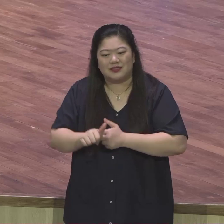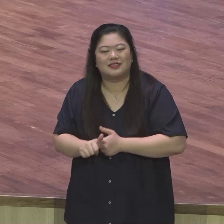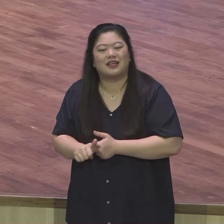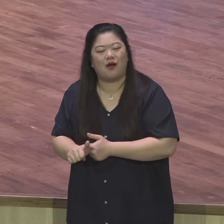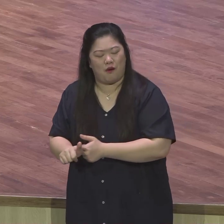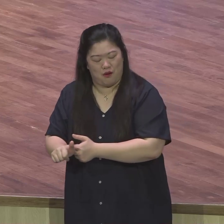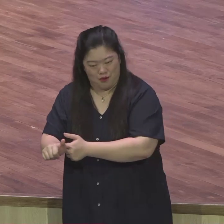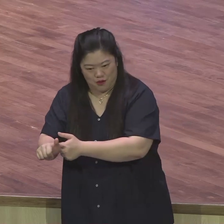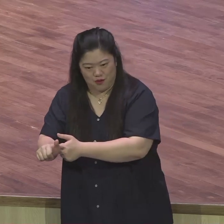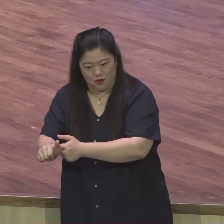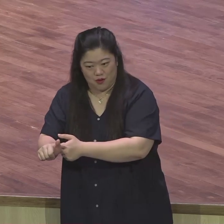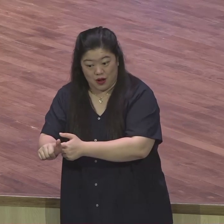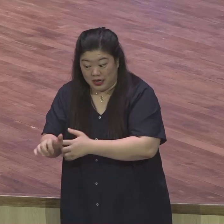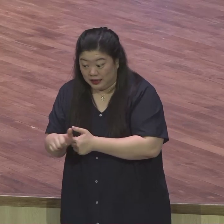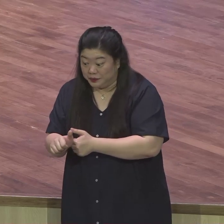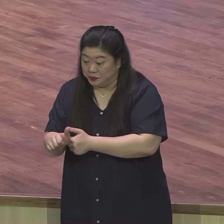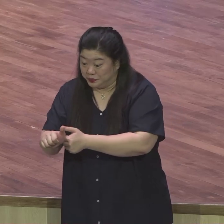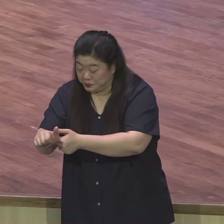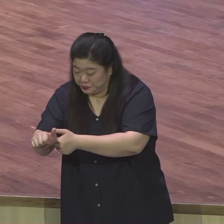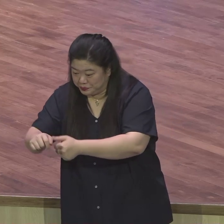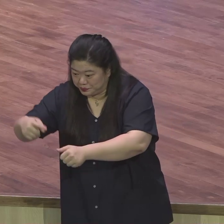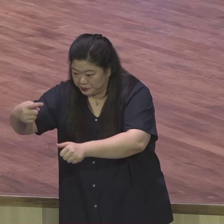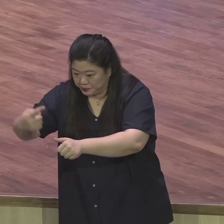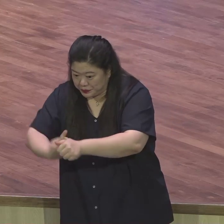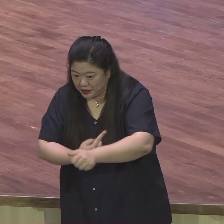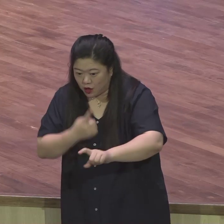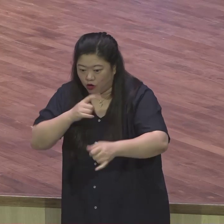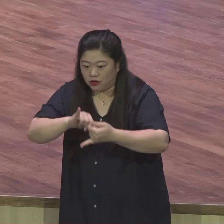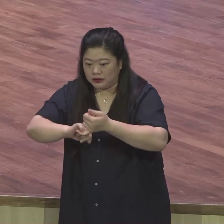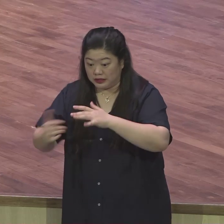속에서도 은약 성취의 주역으로 쓰임 받게 된다.